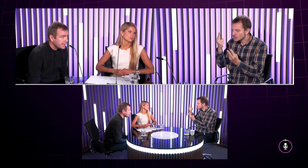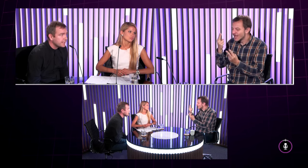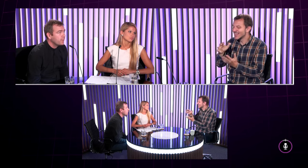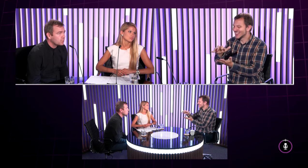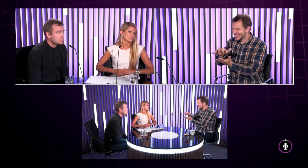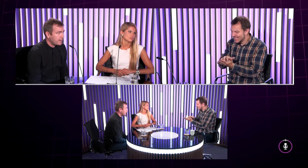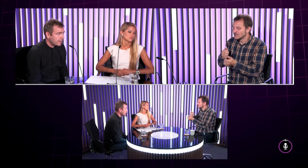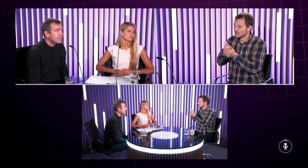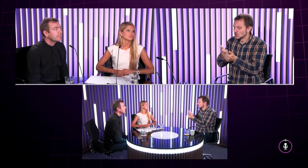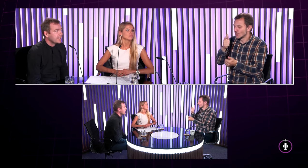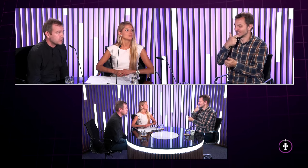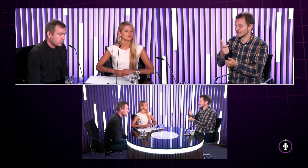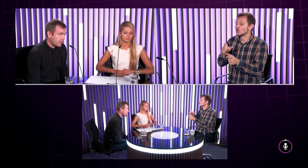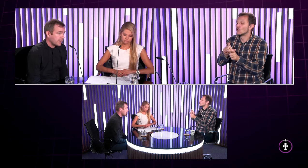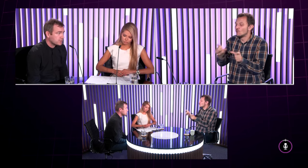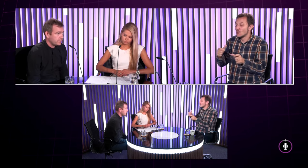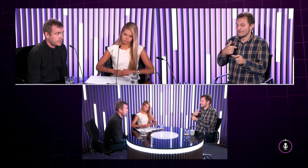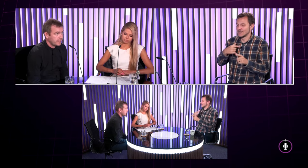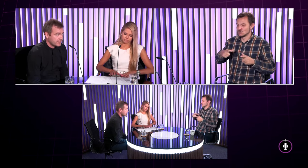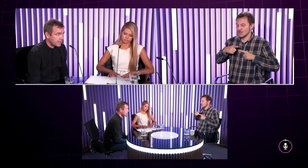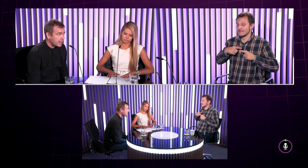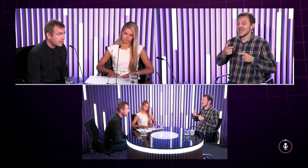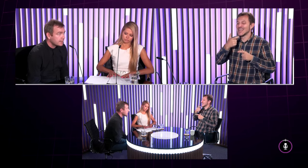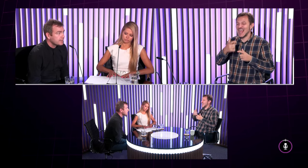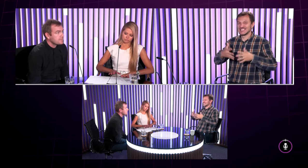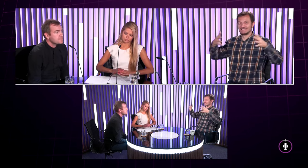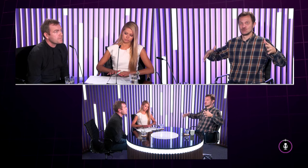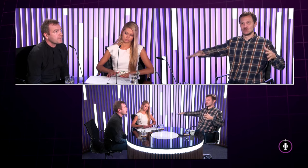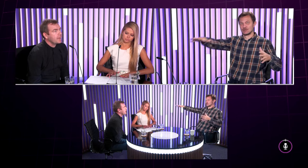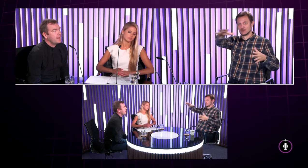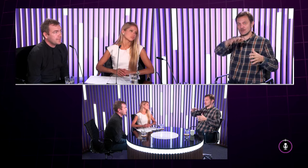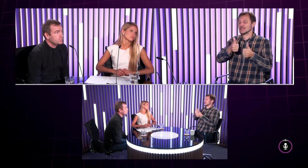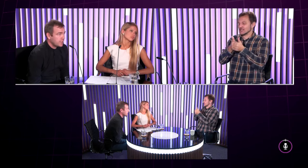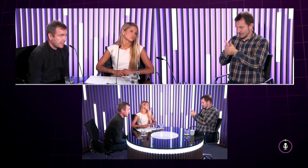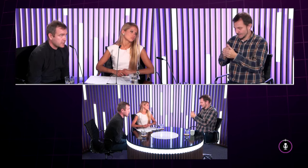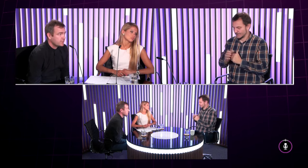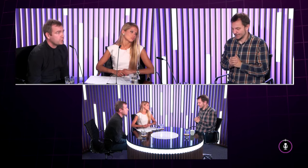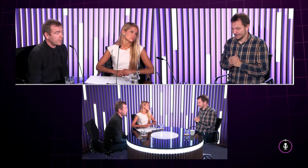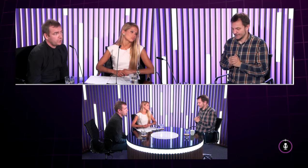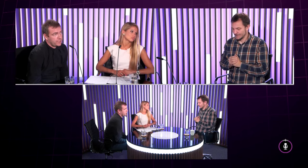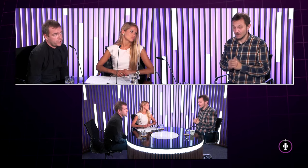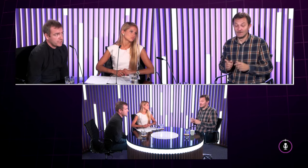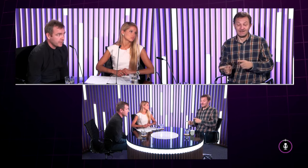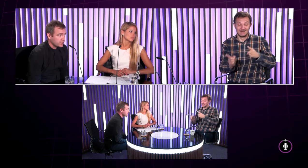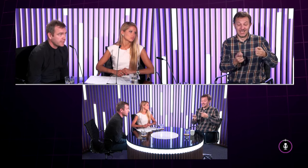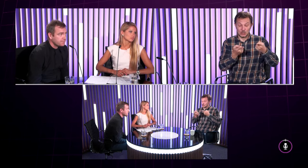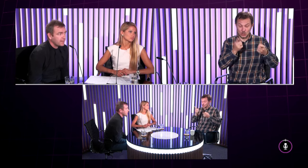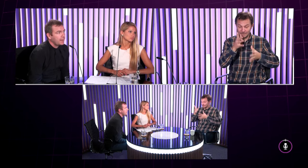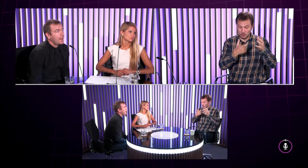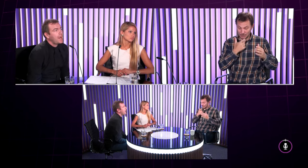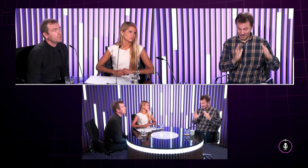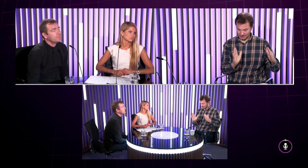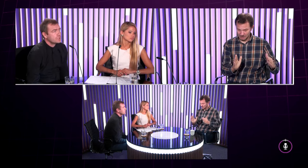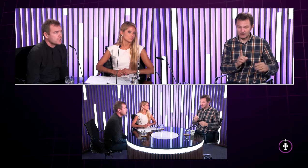cieľom aby deti porozumeli textu napríklad slovenského jazyka a my tu žijeme na Slovensku a to je náš jazyk väčšiny